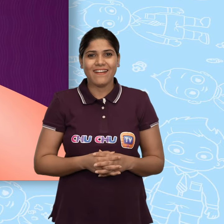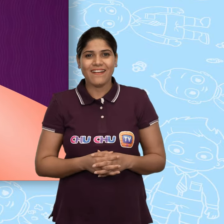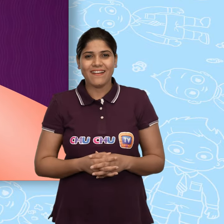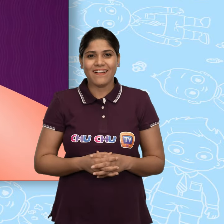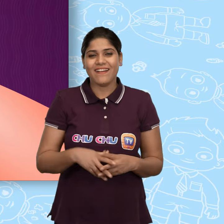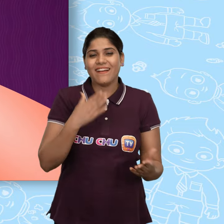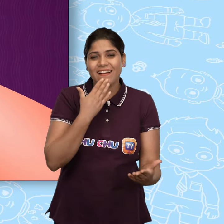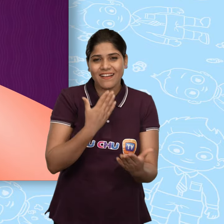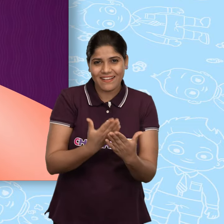धन्यवाद